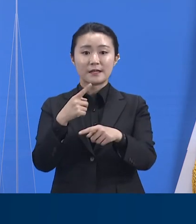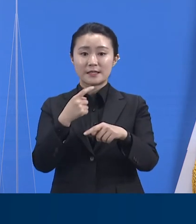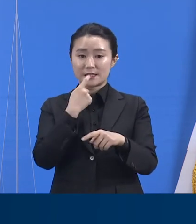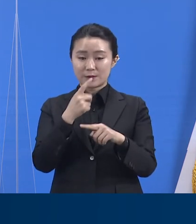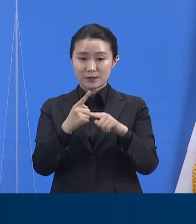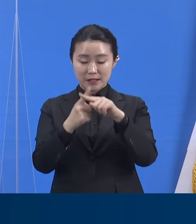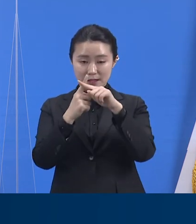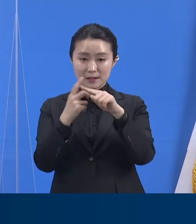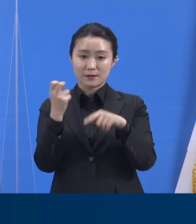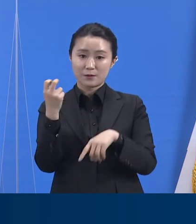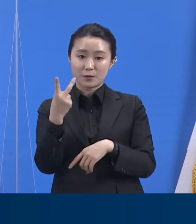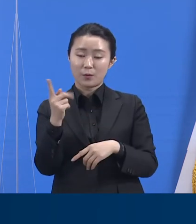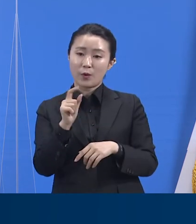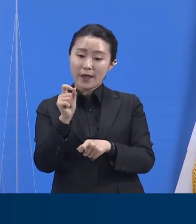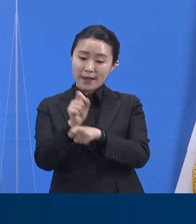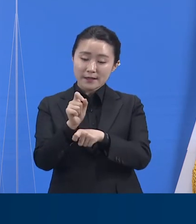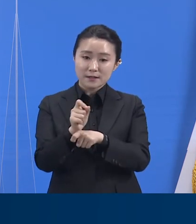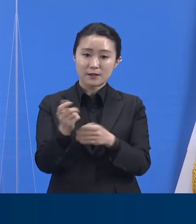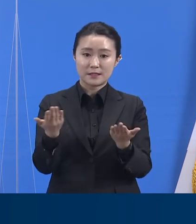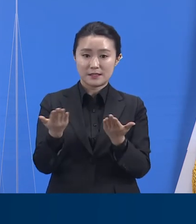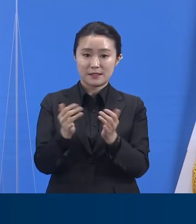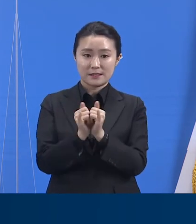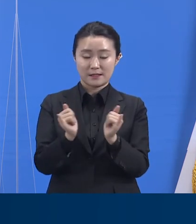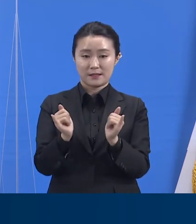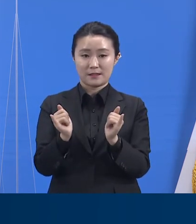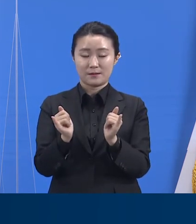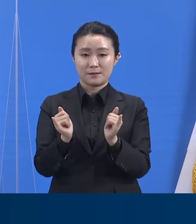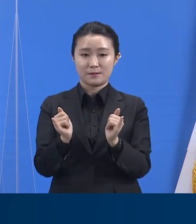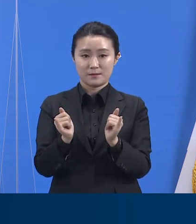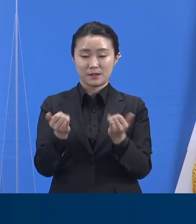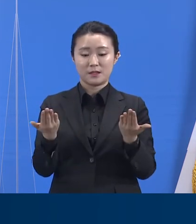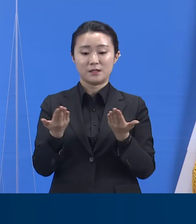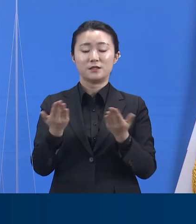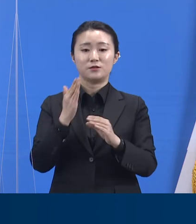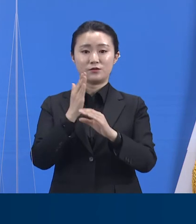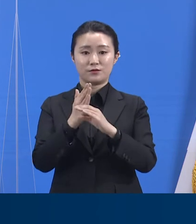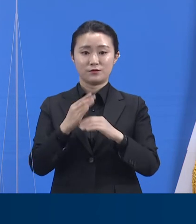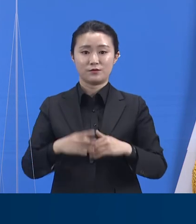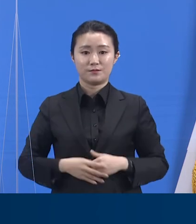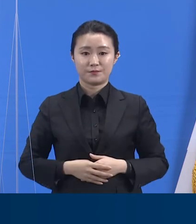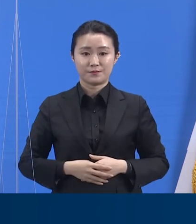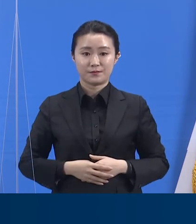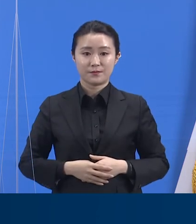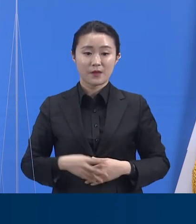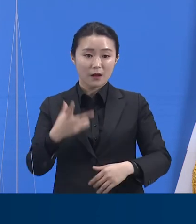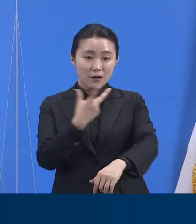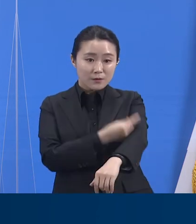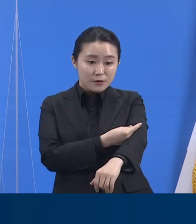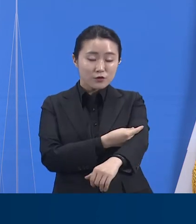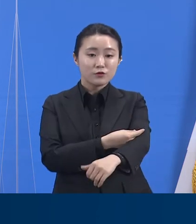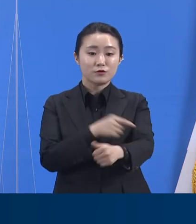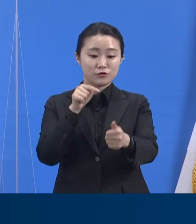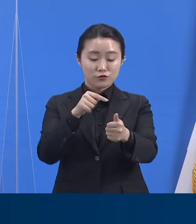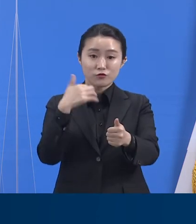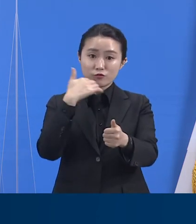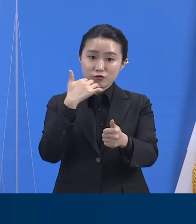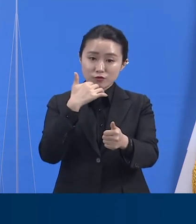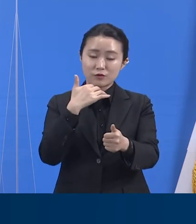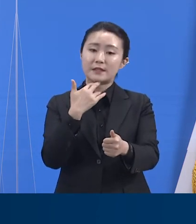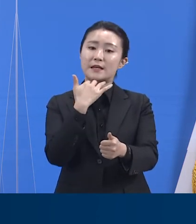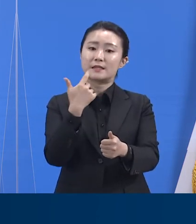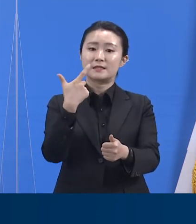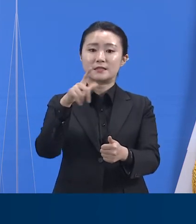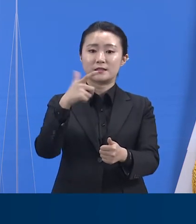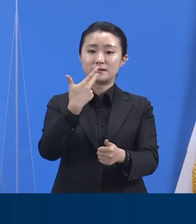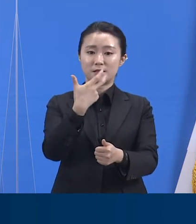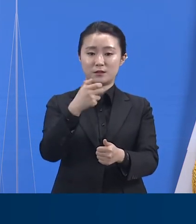운영하고 있습니다. 접종을 진행하고 있는 대상자는 75세 이상 어르신들과 노인시설 입소자